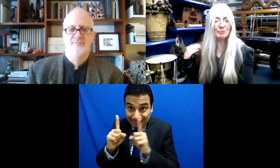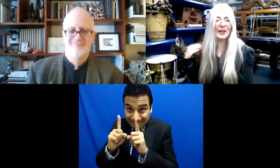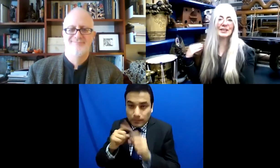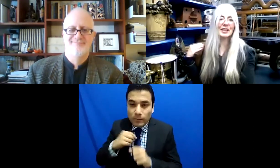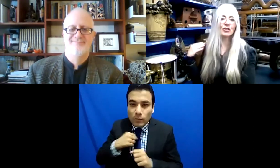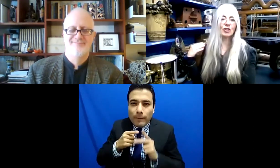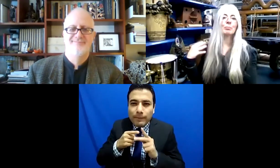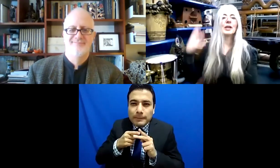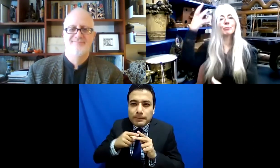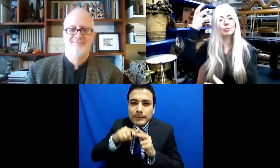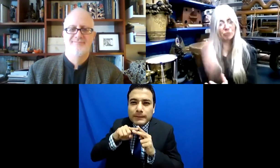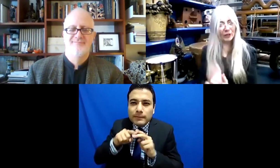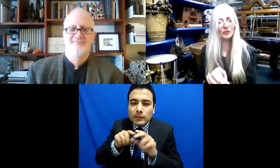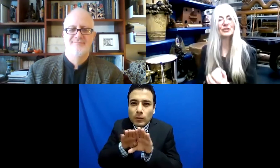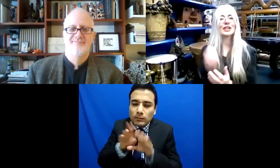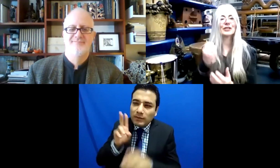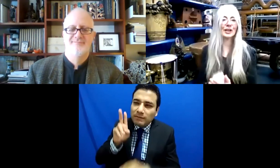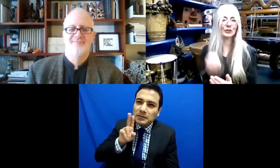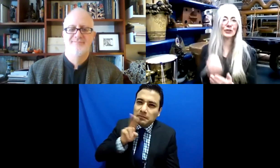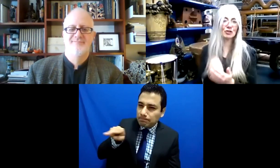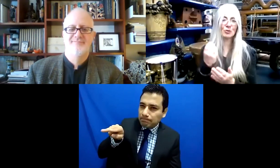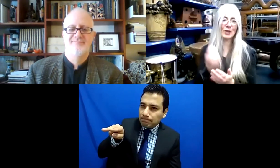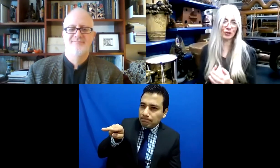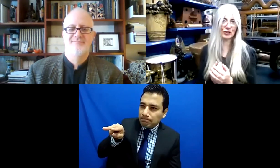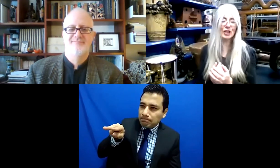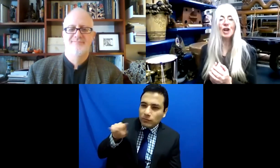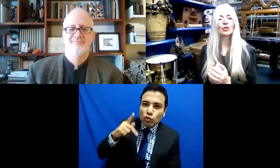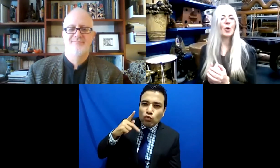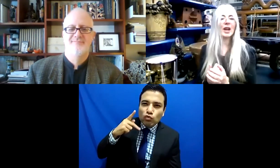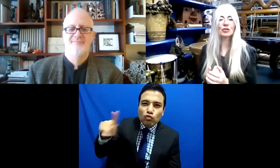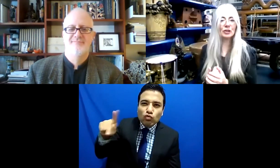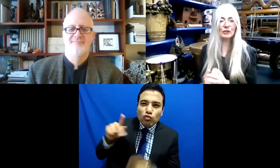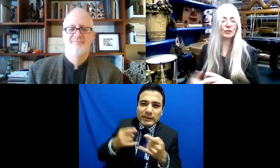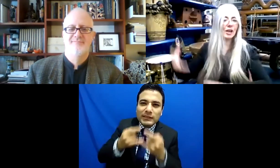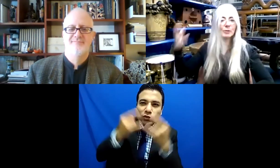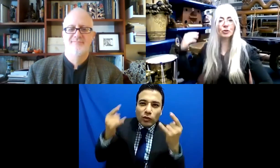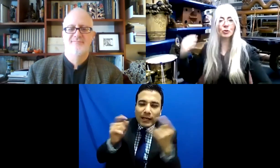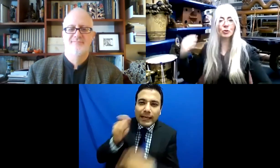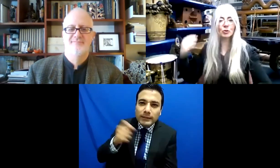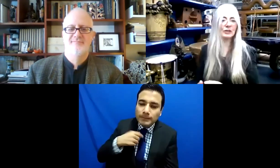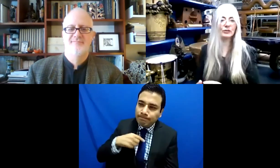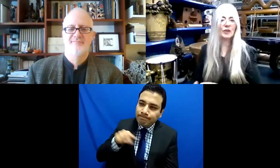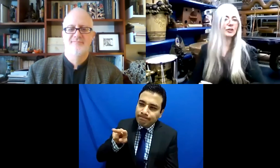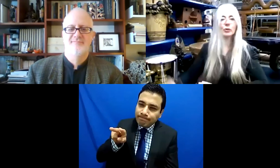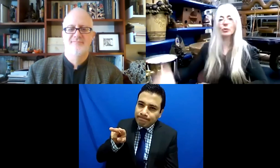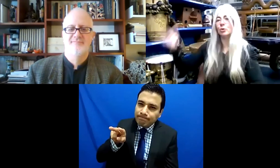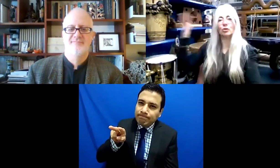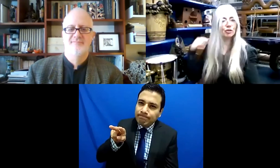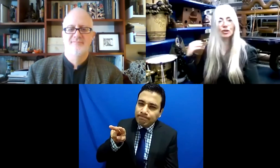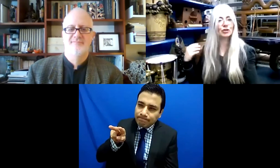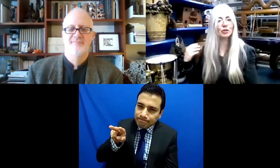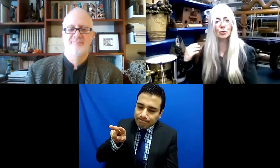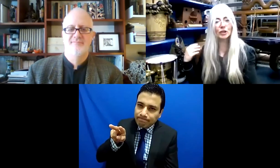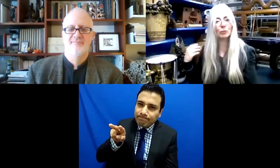historia a través de esta, de esta historia en realidad. Tuve